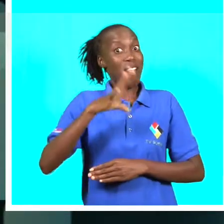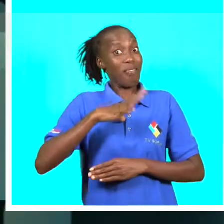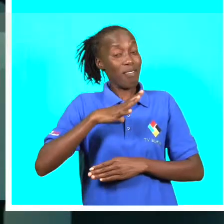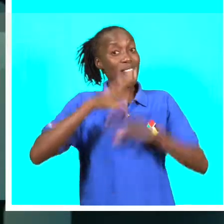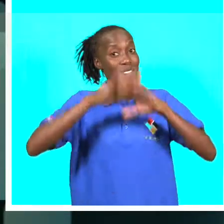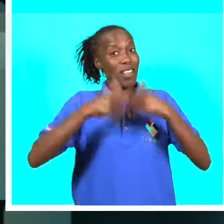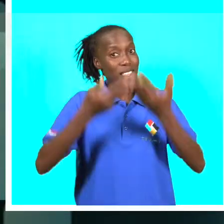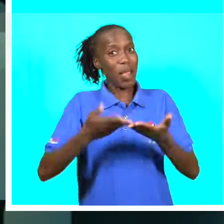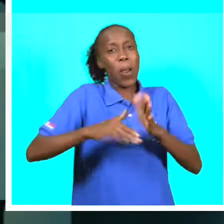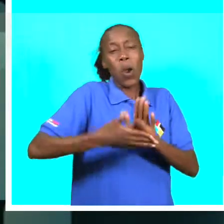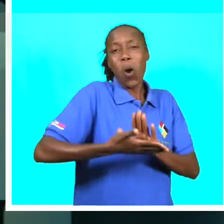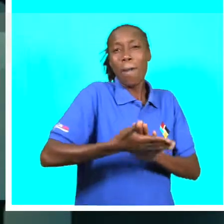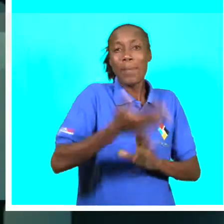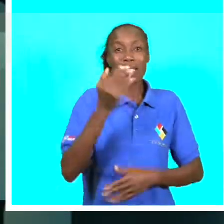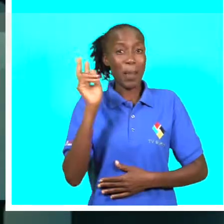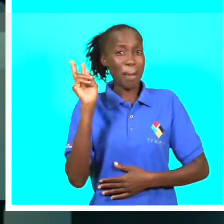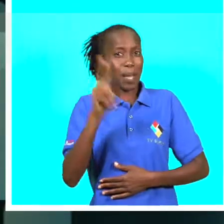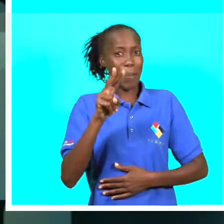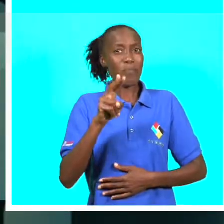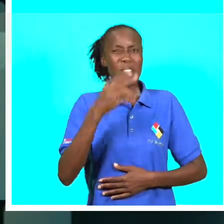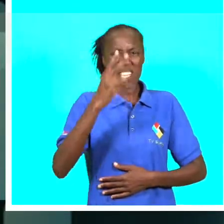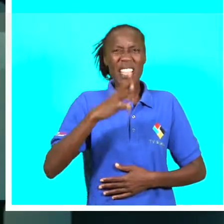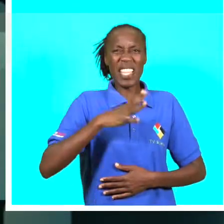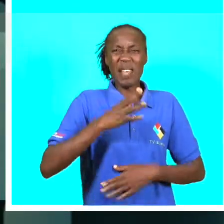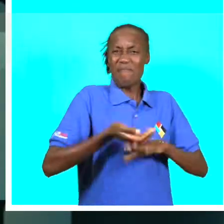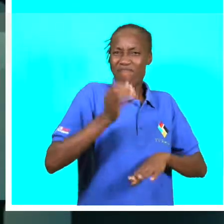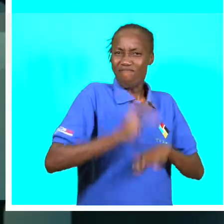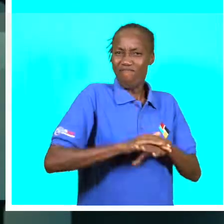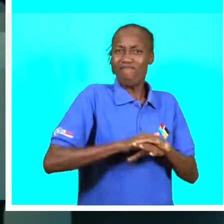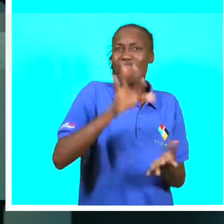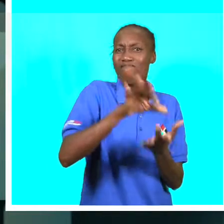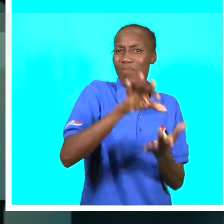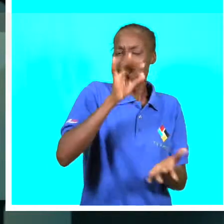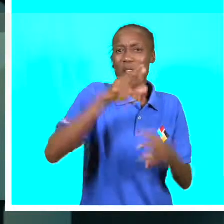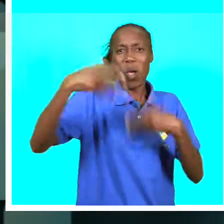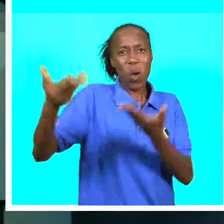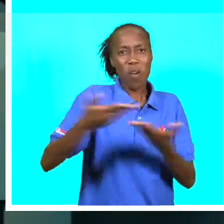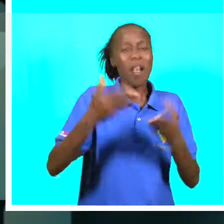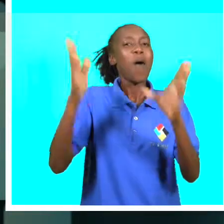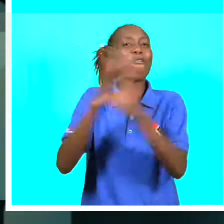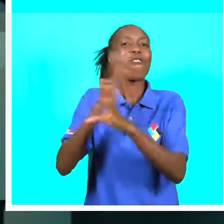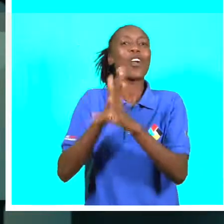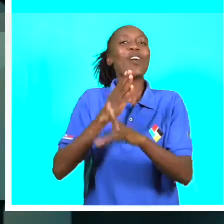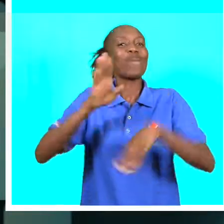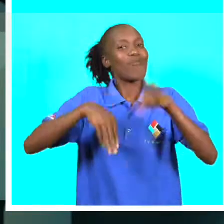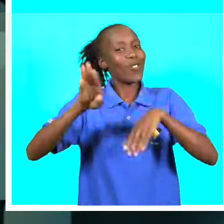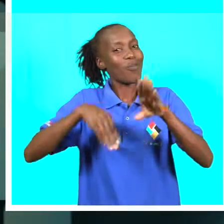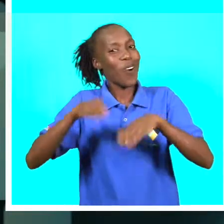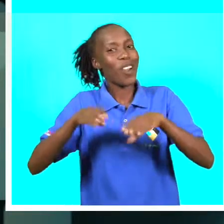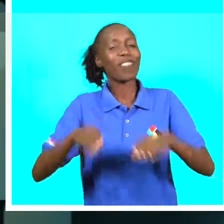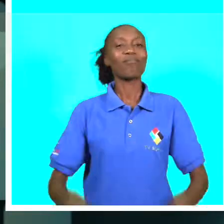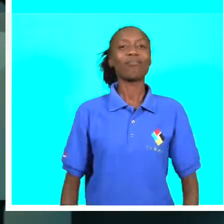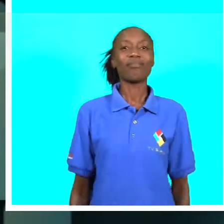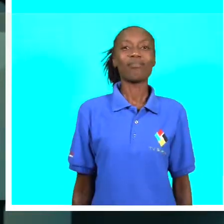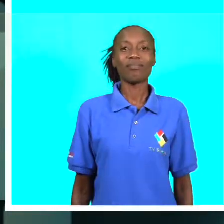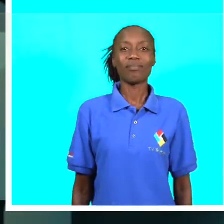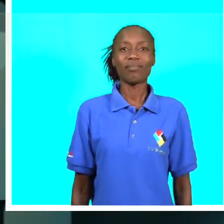jogas aqui. A partir do momento em que vem, tu tens qualidade e convidam para ir jogar fora.